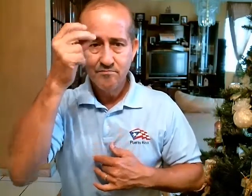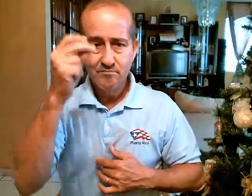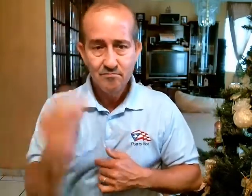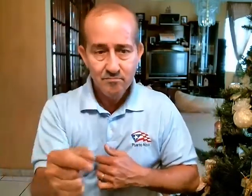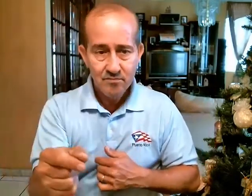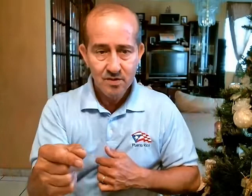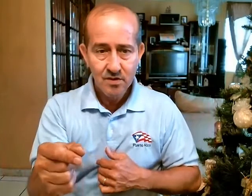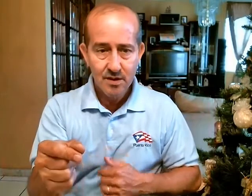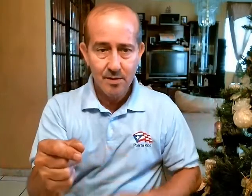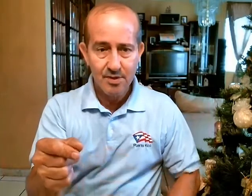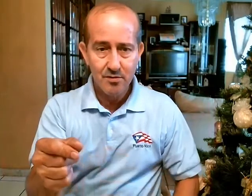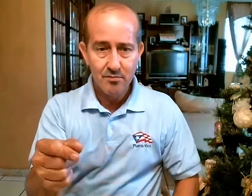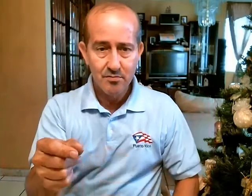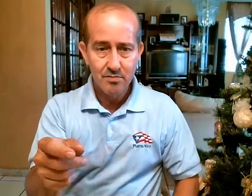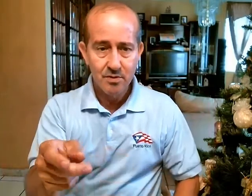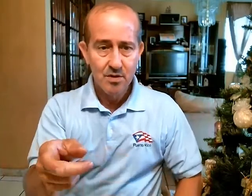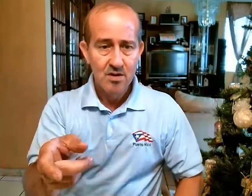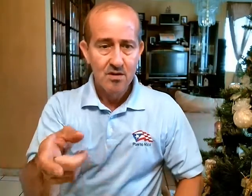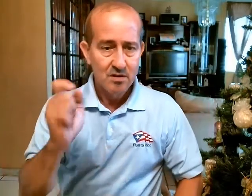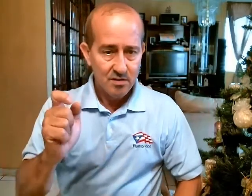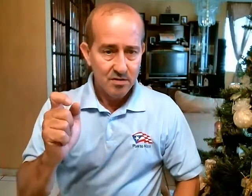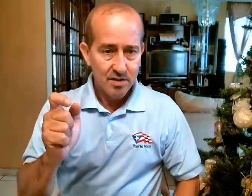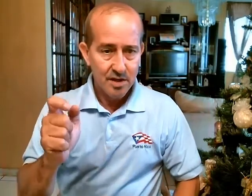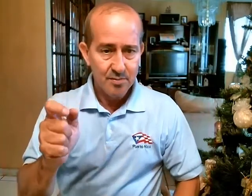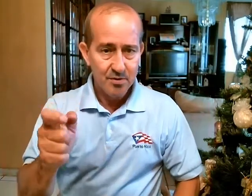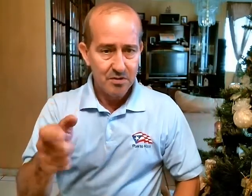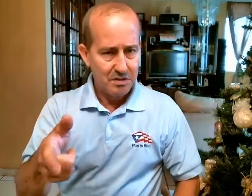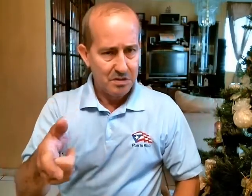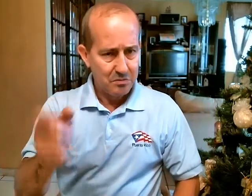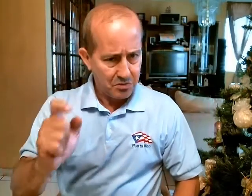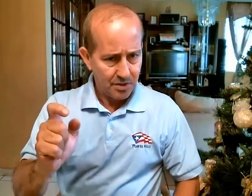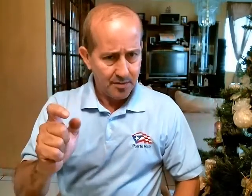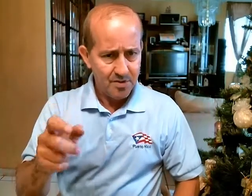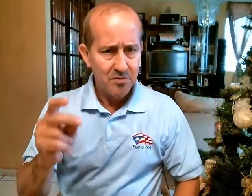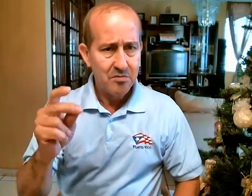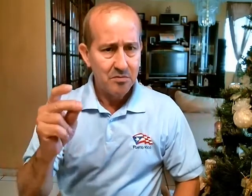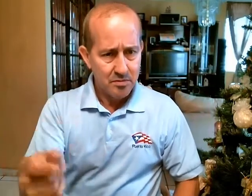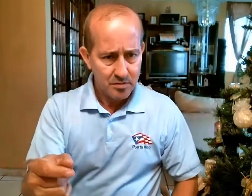Rápido Rápido Rápido a hacer algo rápido Rápido